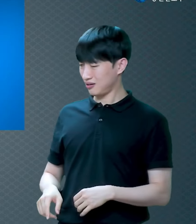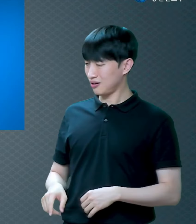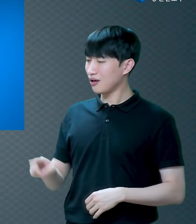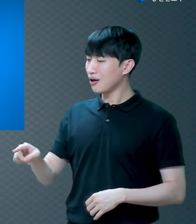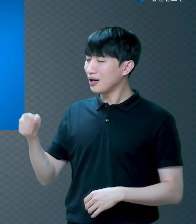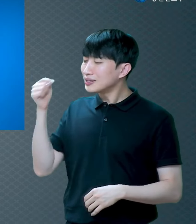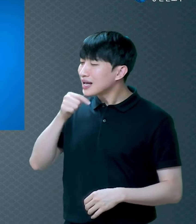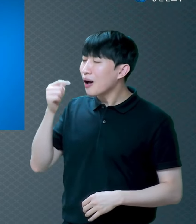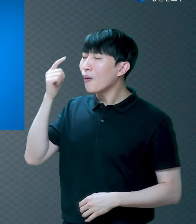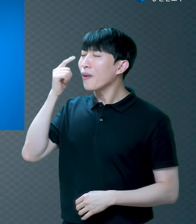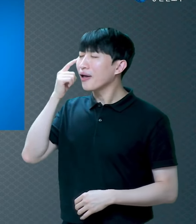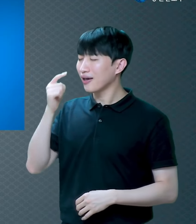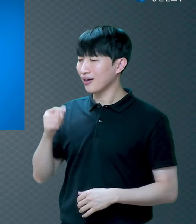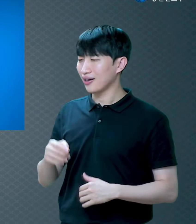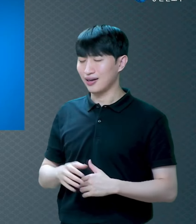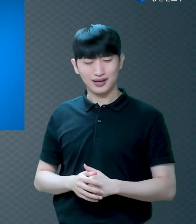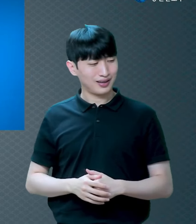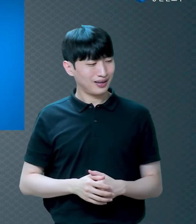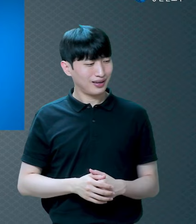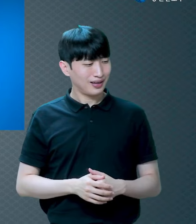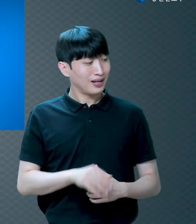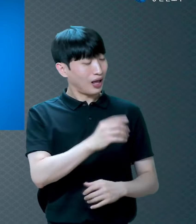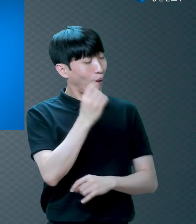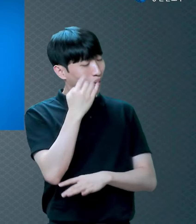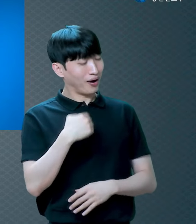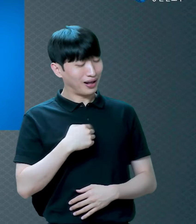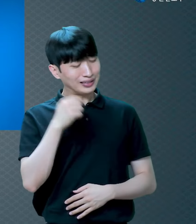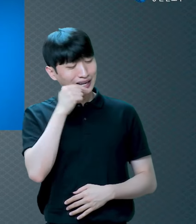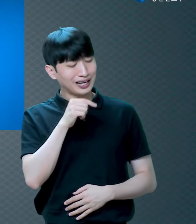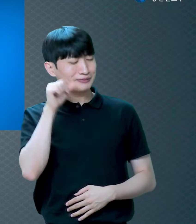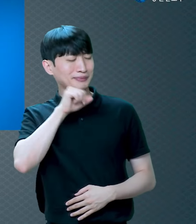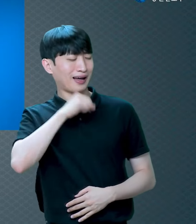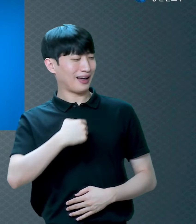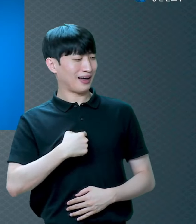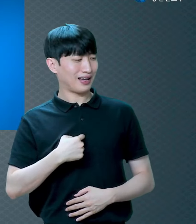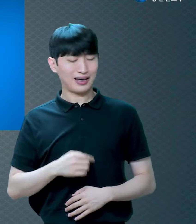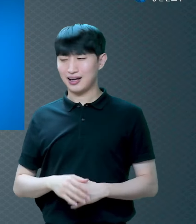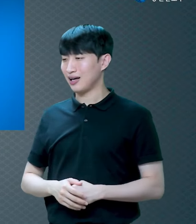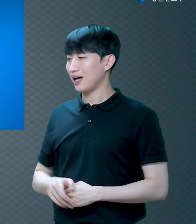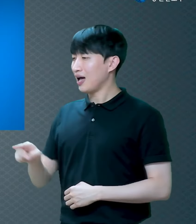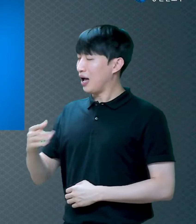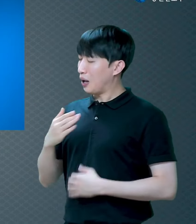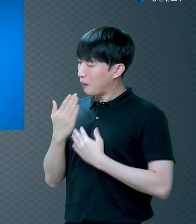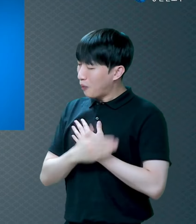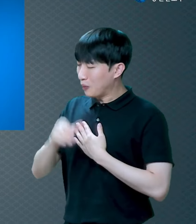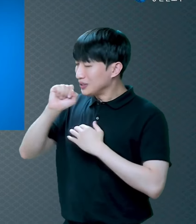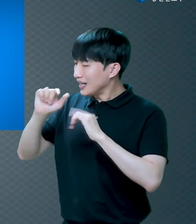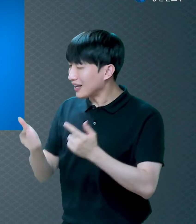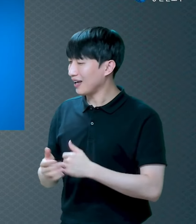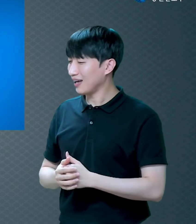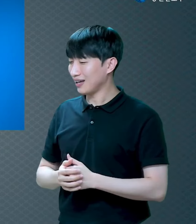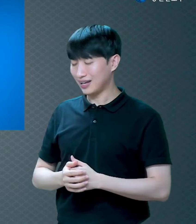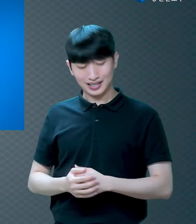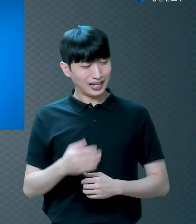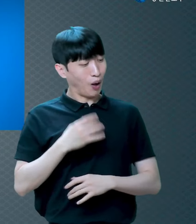짜게 먹으면 건강이 안 좋다니까요 난 짜게 먹어 안 좋다고요